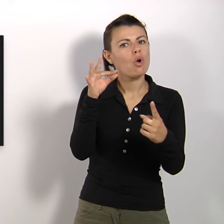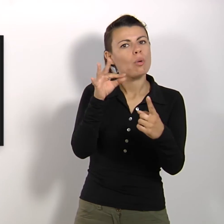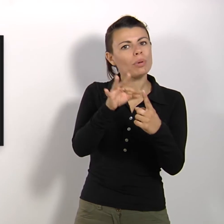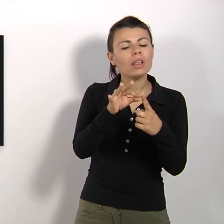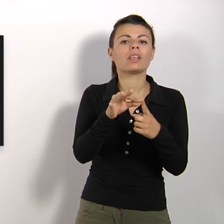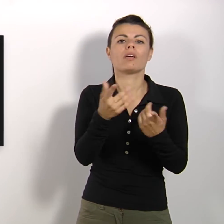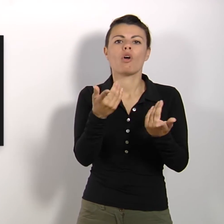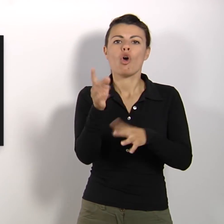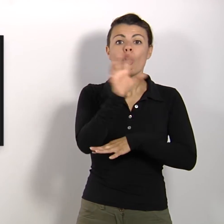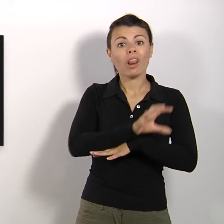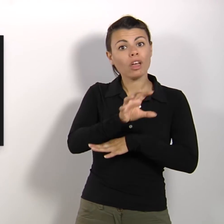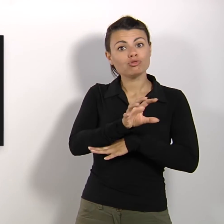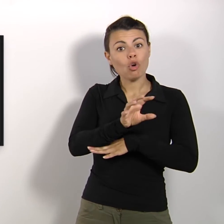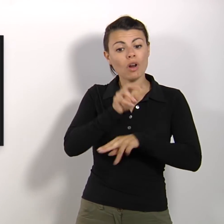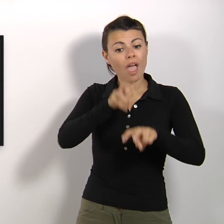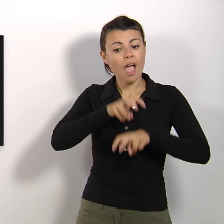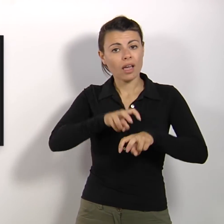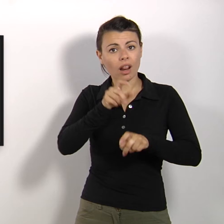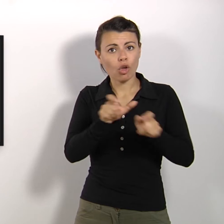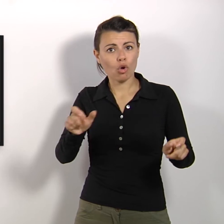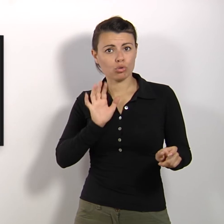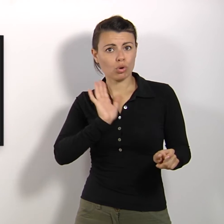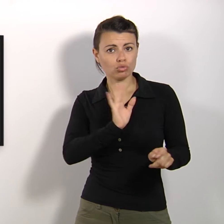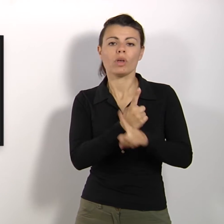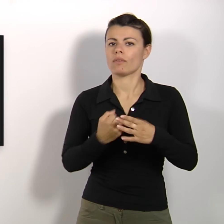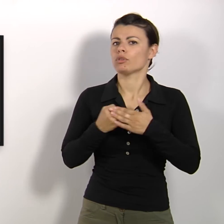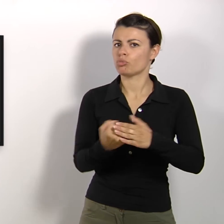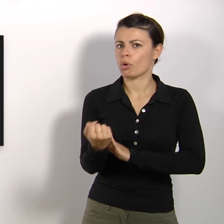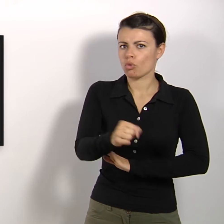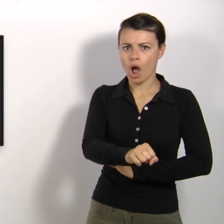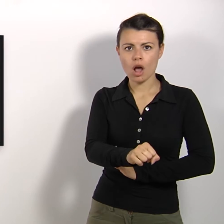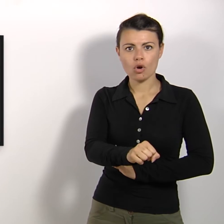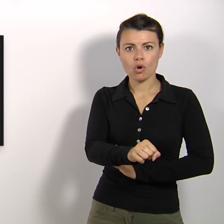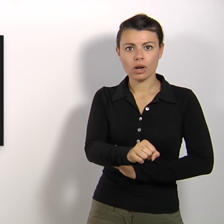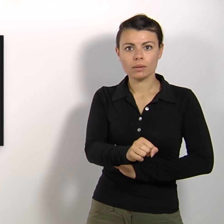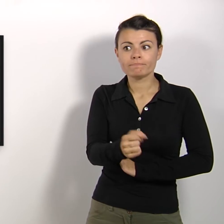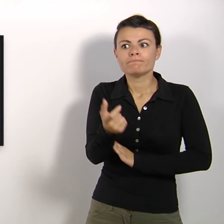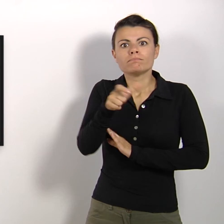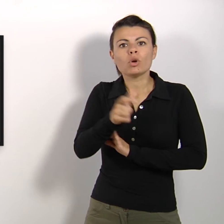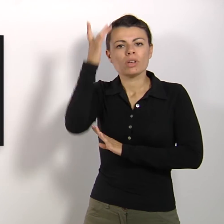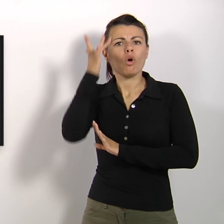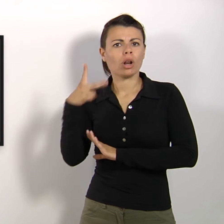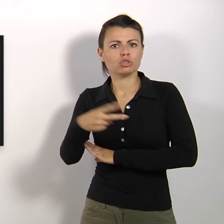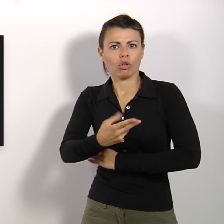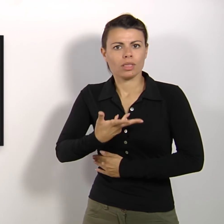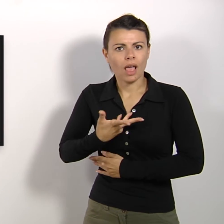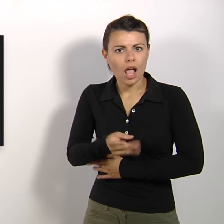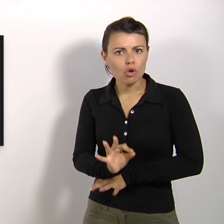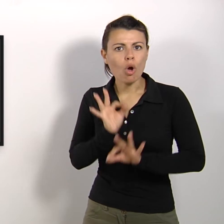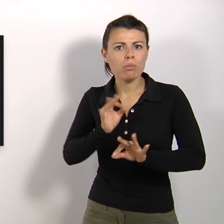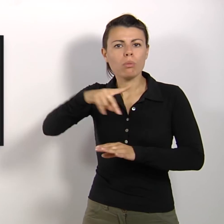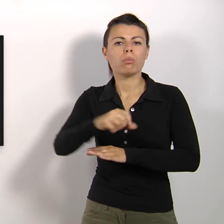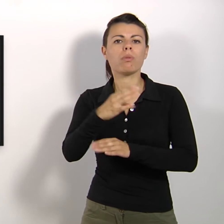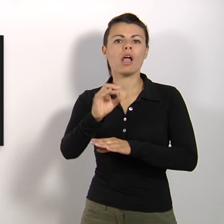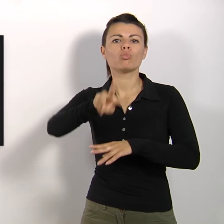la Regione, gli agricoltori della Regione Lombardia di fronte a questo possibile taglio nella nuova